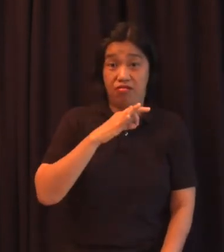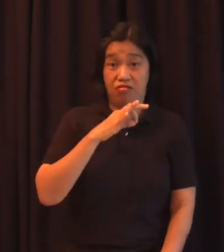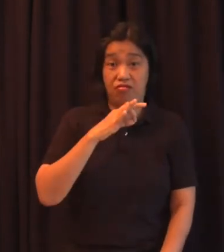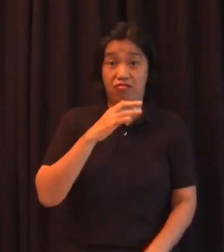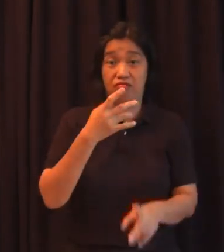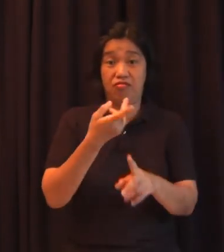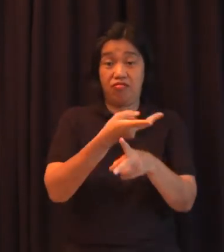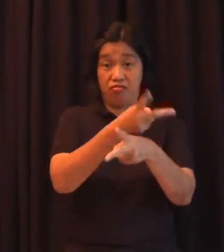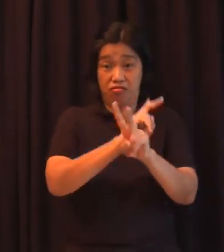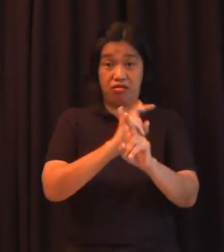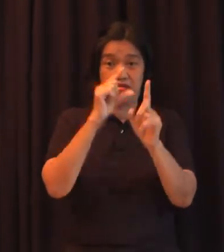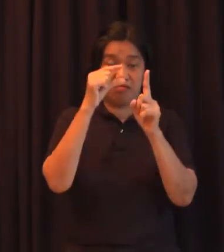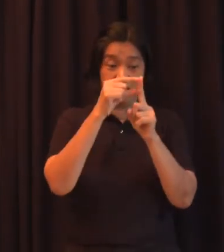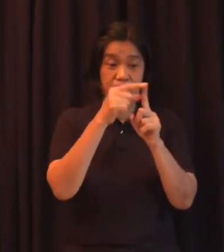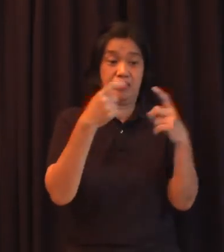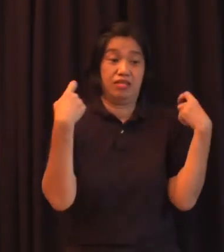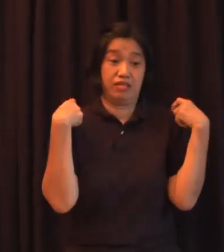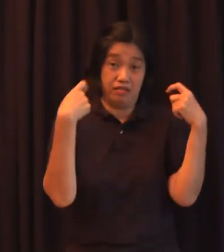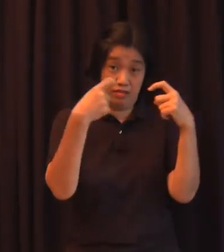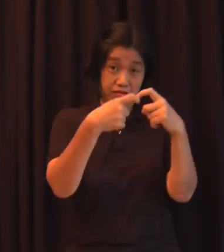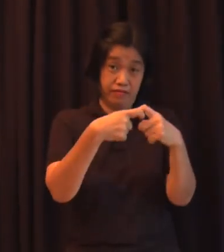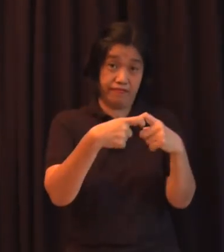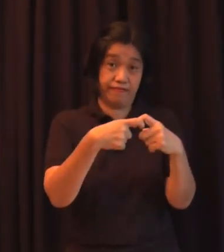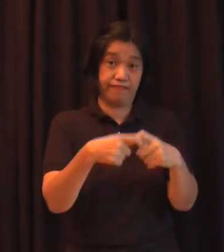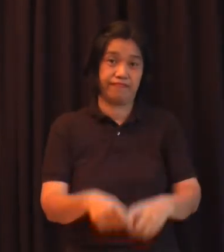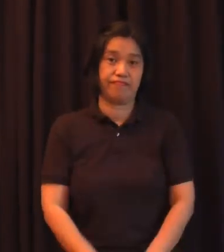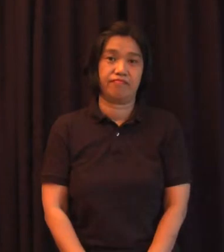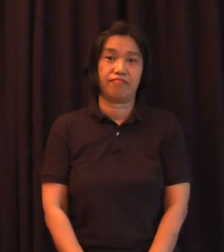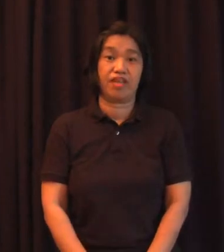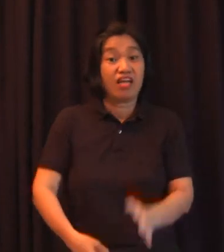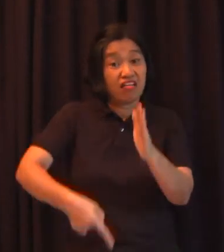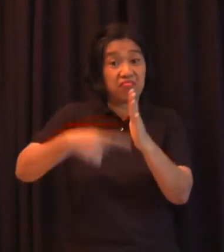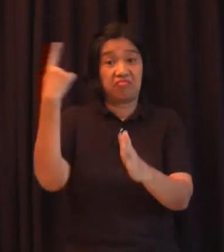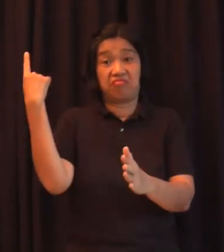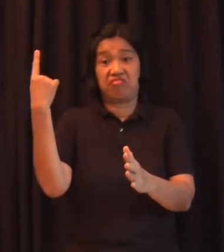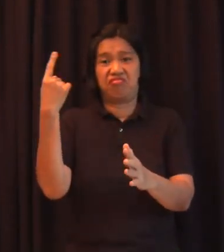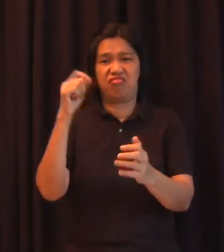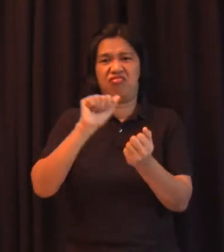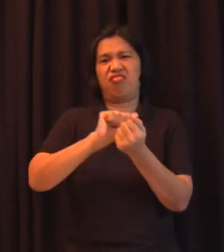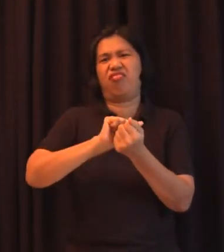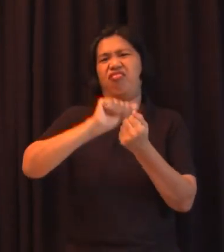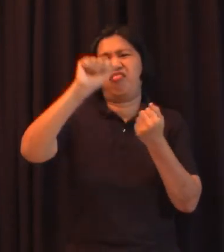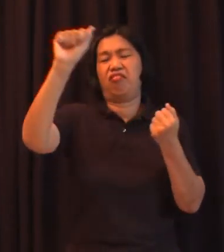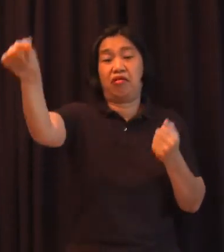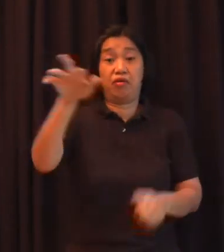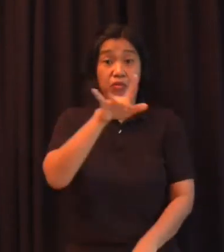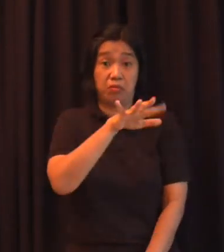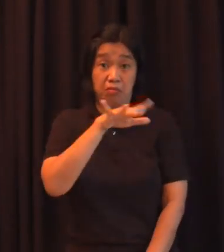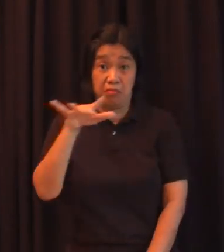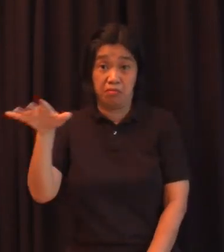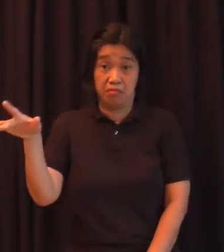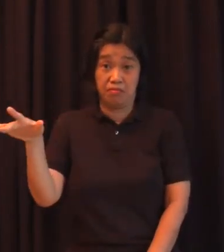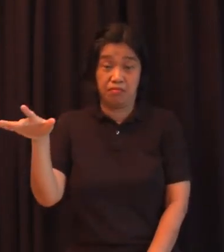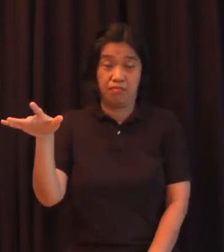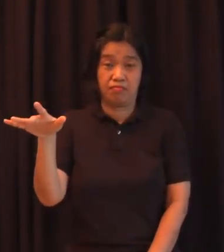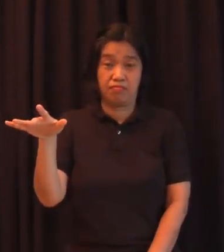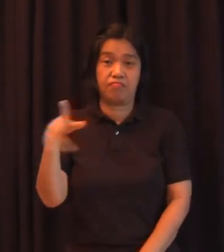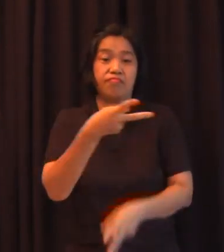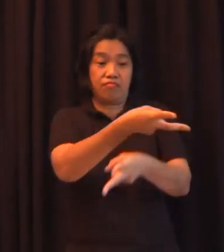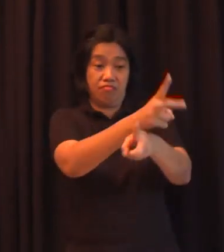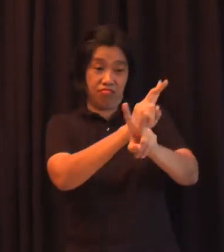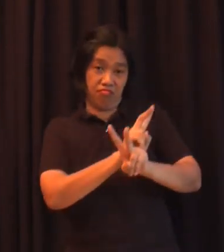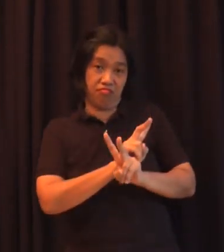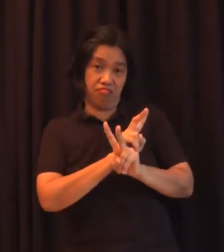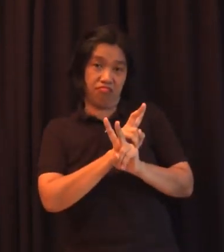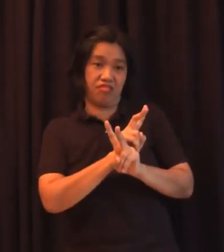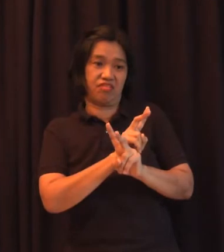Espanyol kuminsan kung malayo yung spelling pagka nire-spell natin hinihiram natin ito sa original form